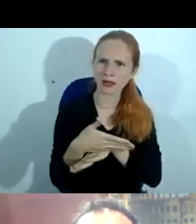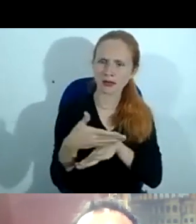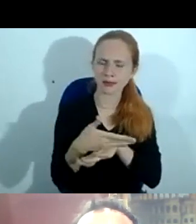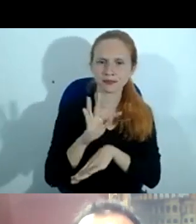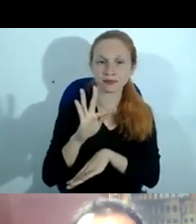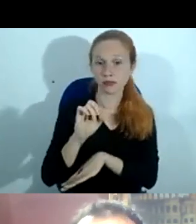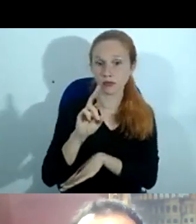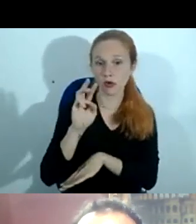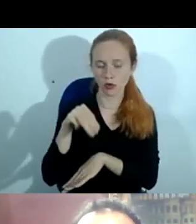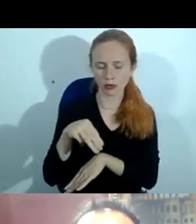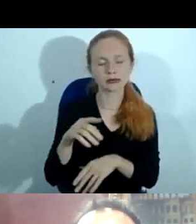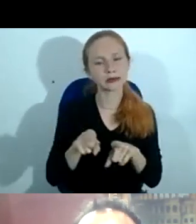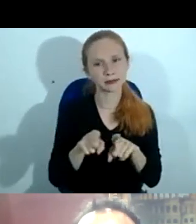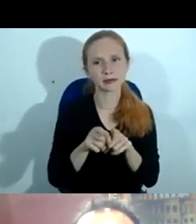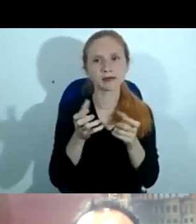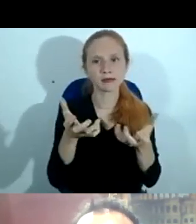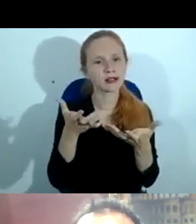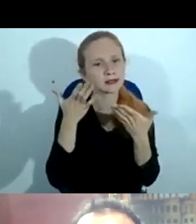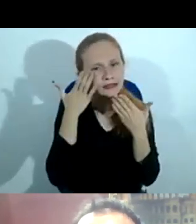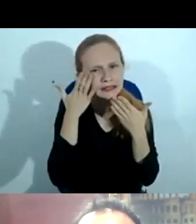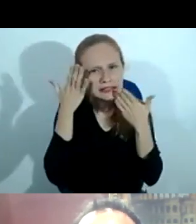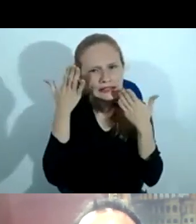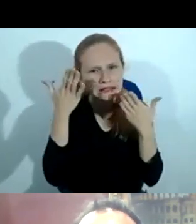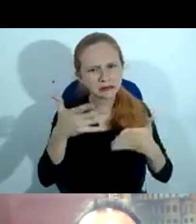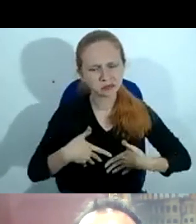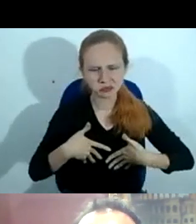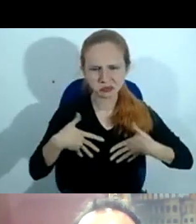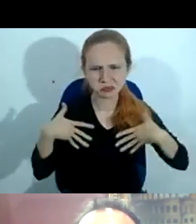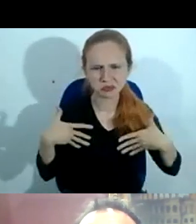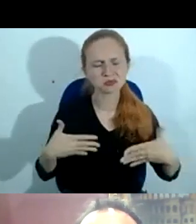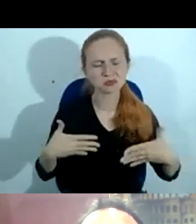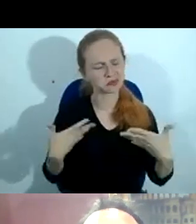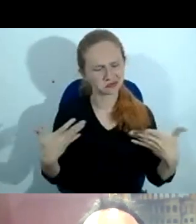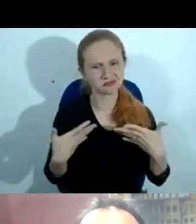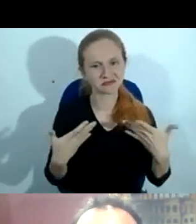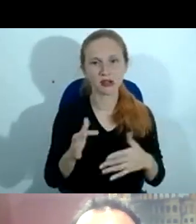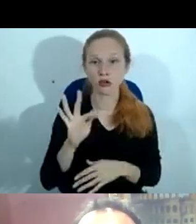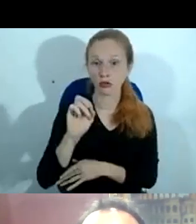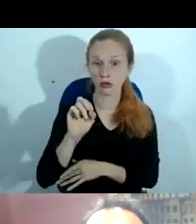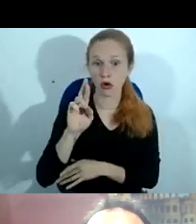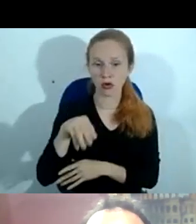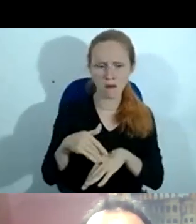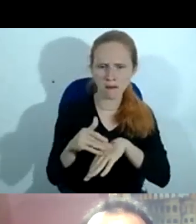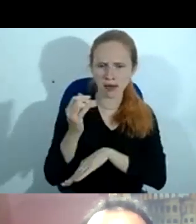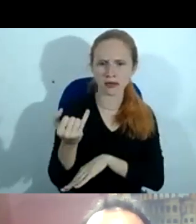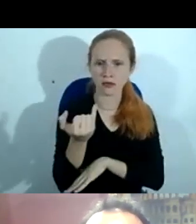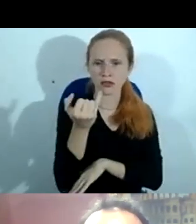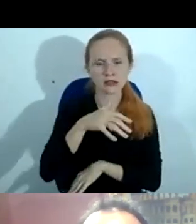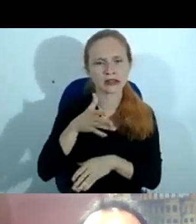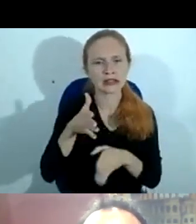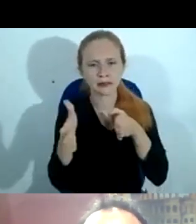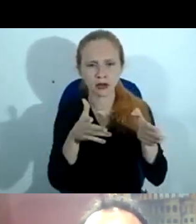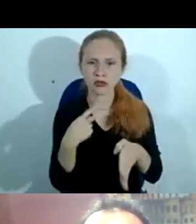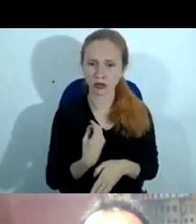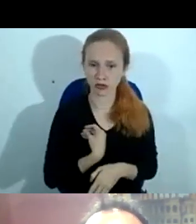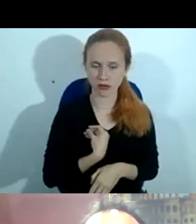e queria também destacar que isso é uma grande honra e alegria. Acho que talvez seja um dos fóruns mais relevantes nesse momento que nós vivemos.